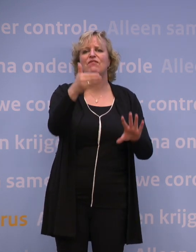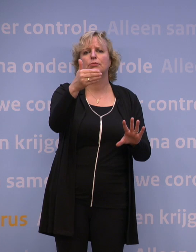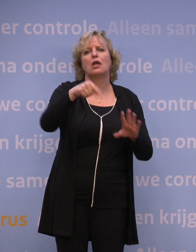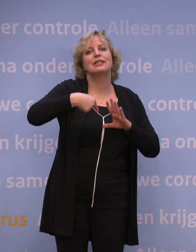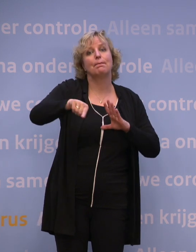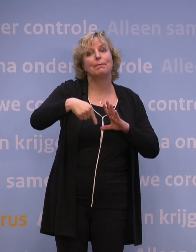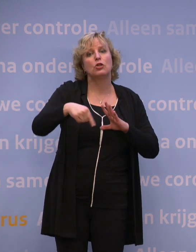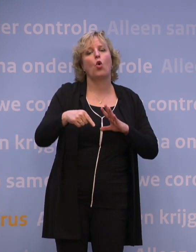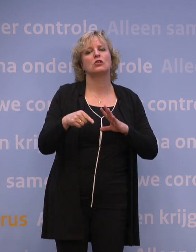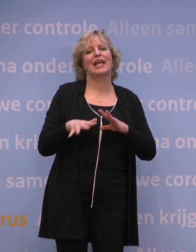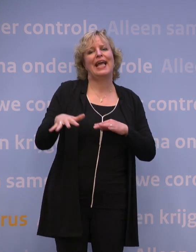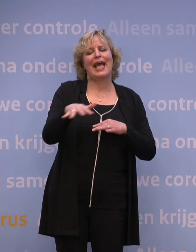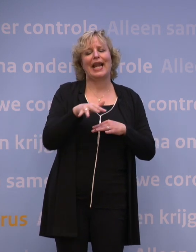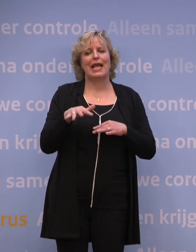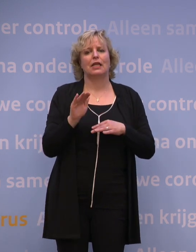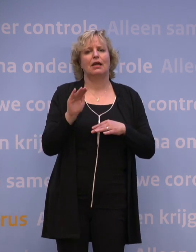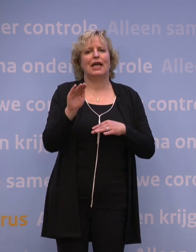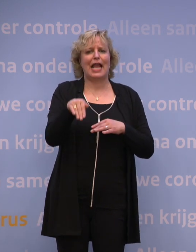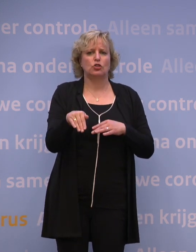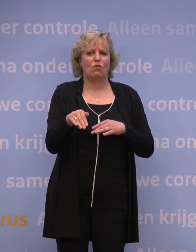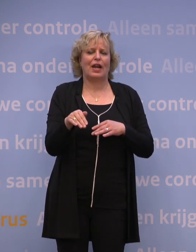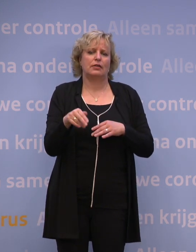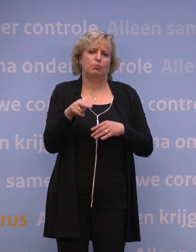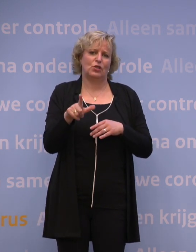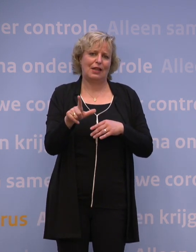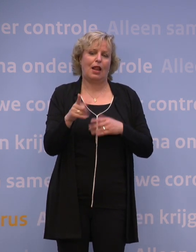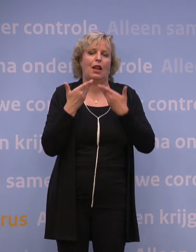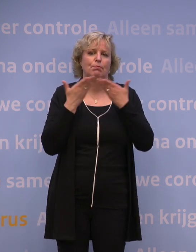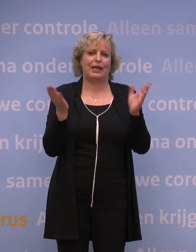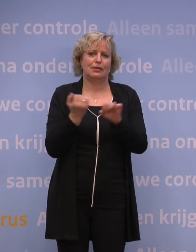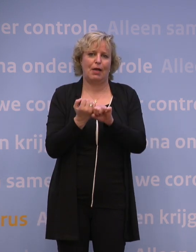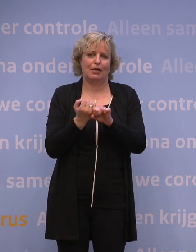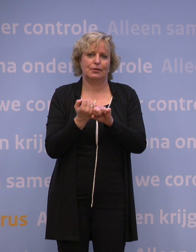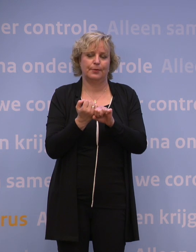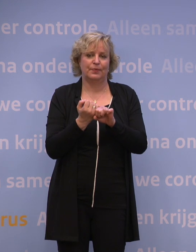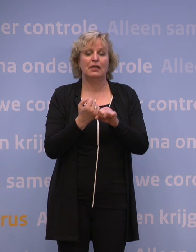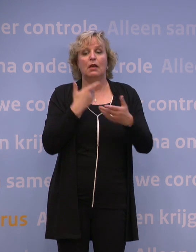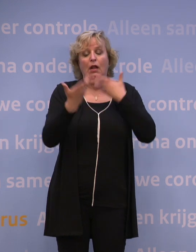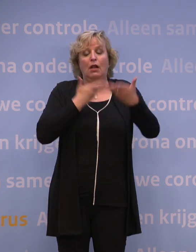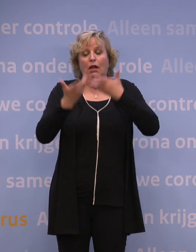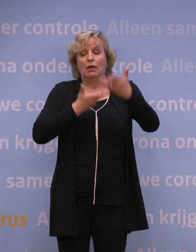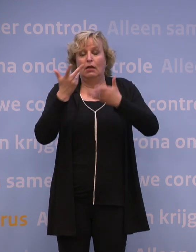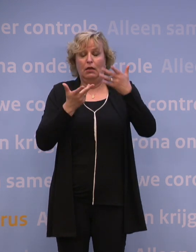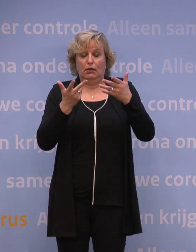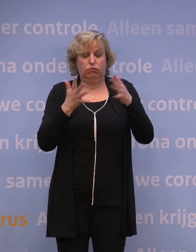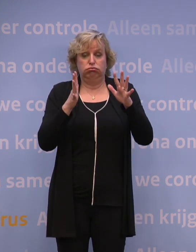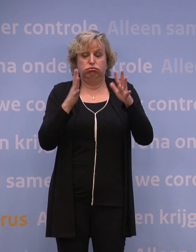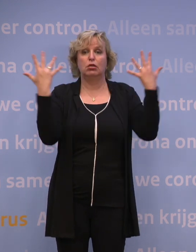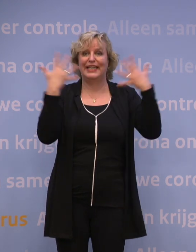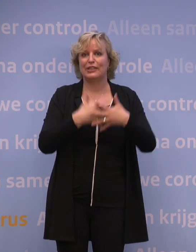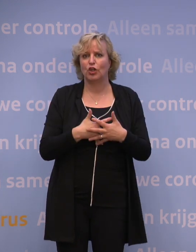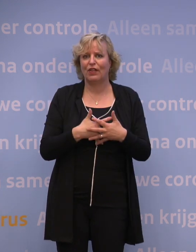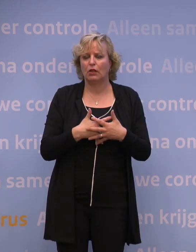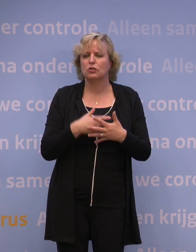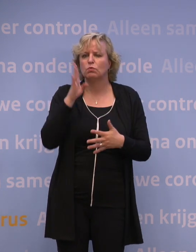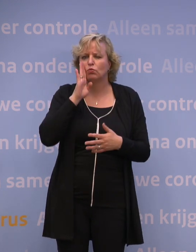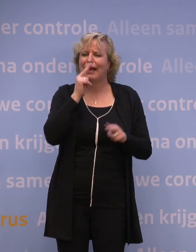binnenkort via rijksoverheid.nl bekend gaan maken. Dat zijn een hoop regels en dat is best ingewikkeld allemaal. Neem dus vooral ook een